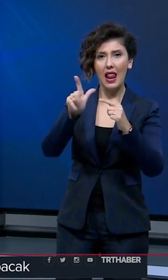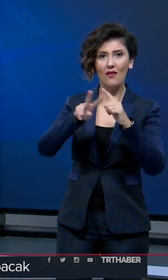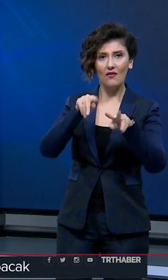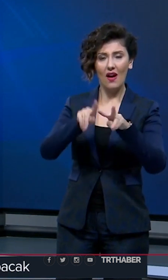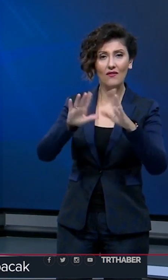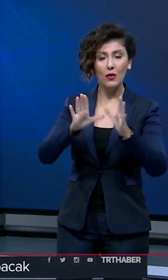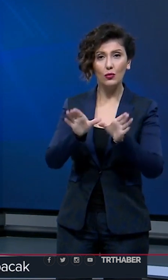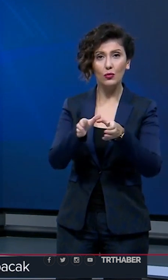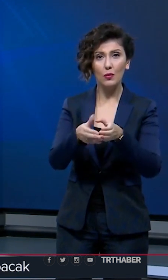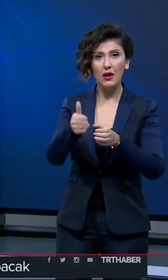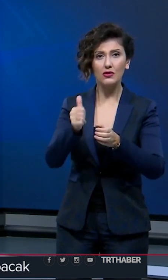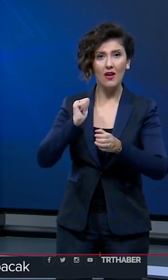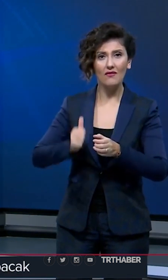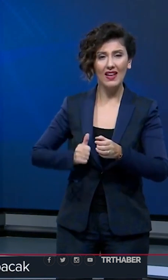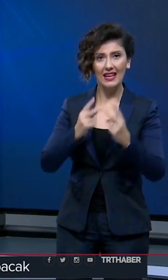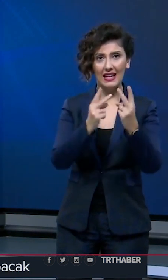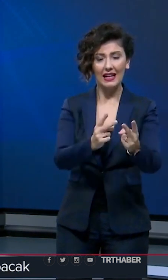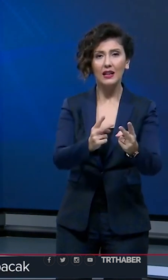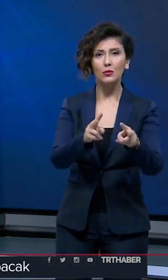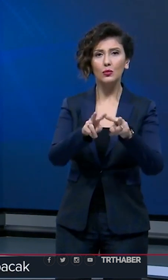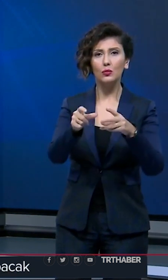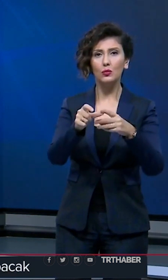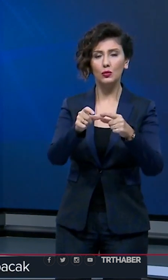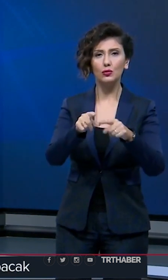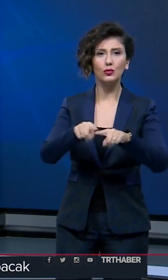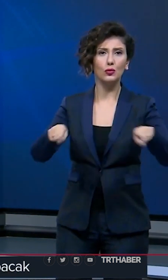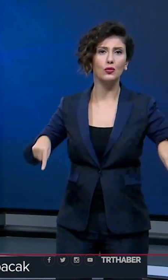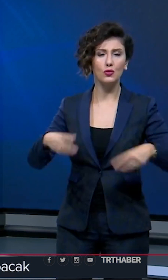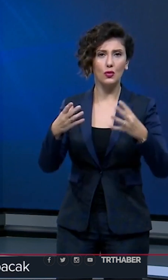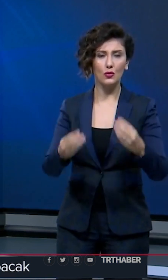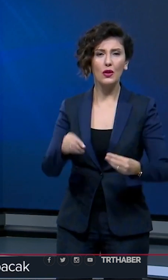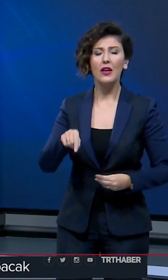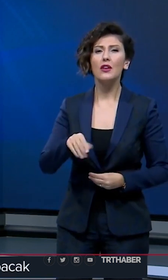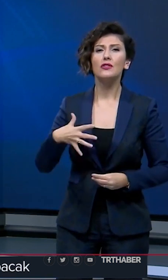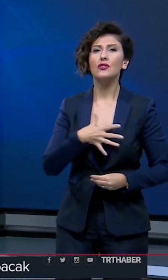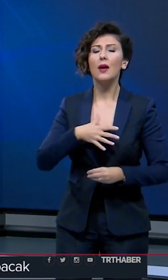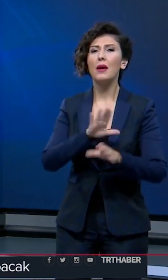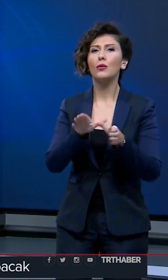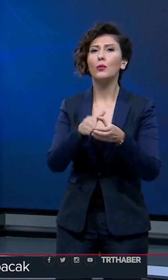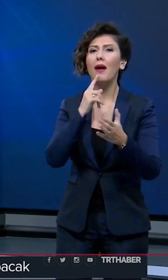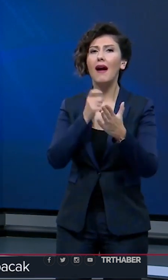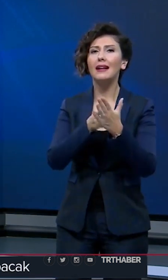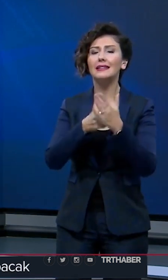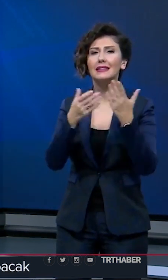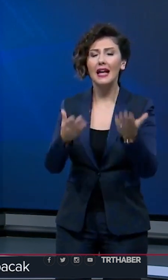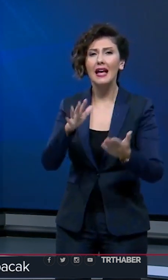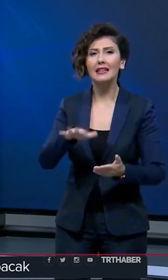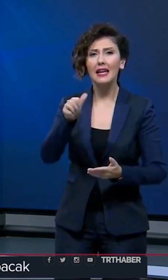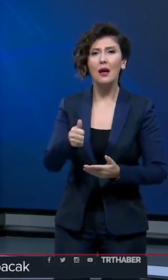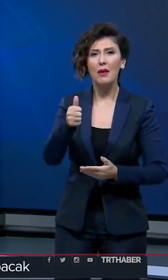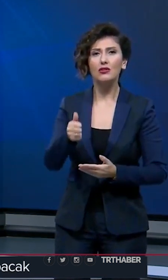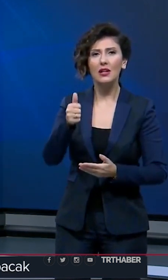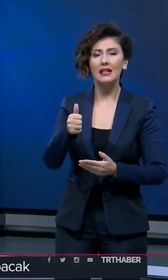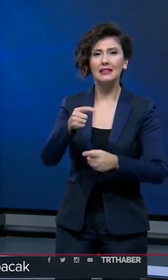Elvan ve Grup Başkan Vekili Mehmet Muş kürsüde olacak. CHP grubu adına ise